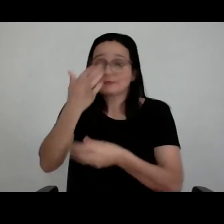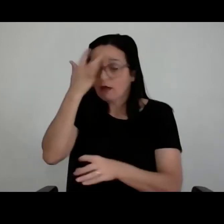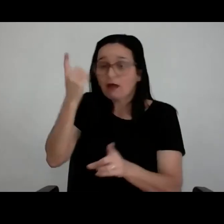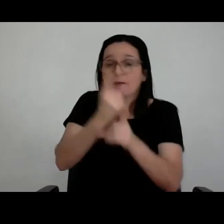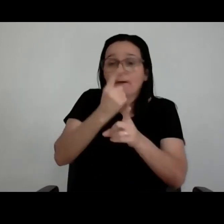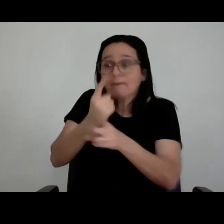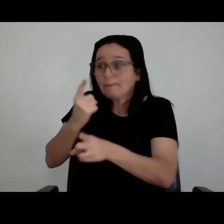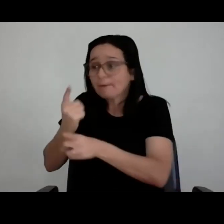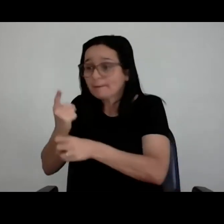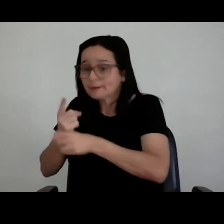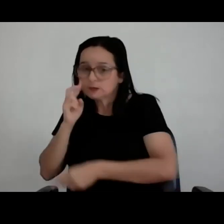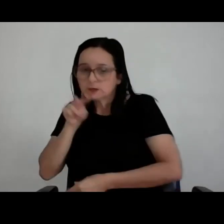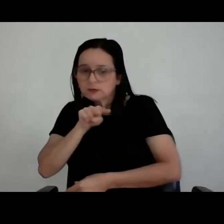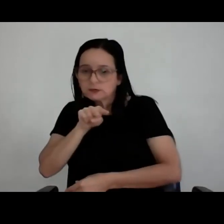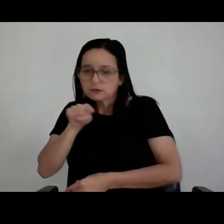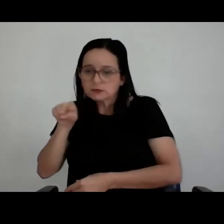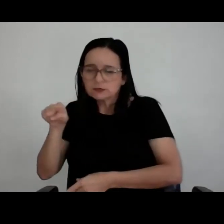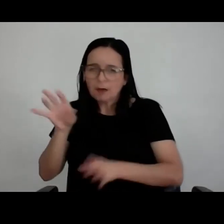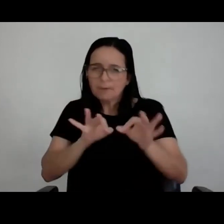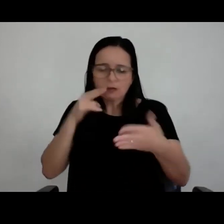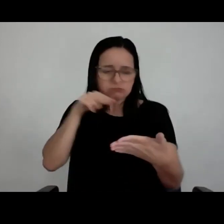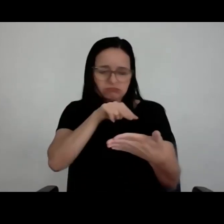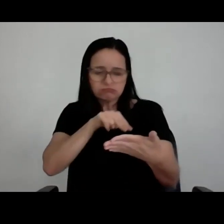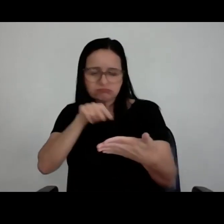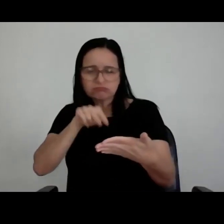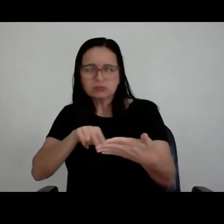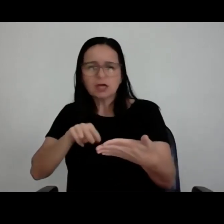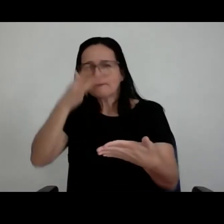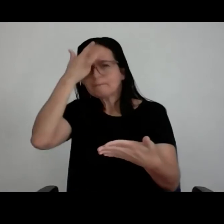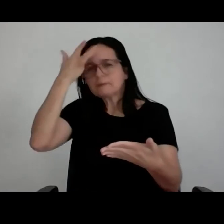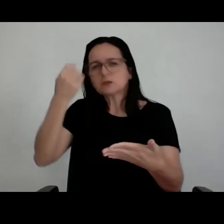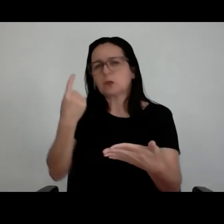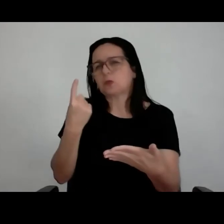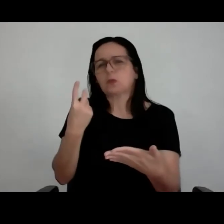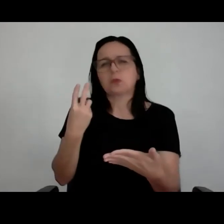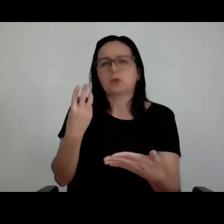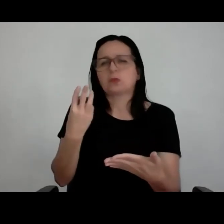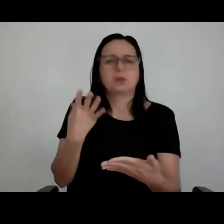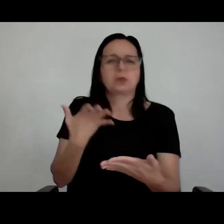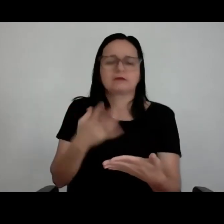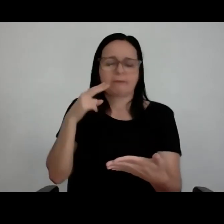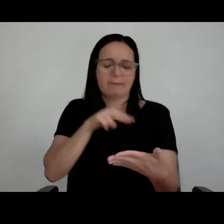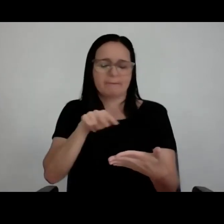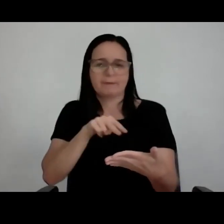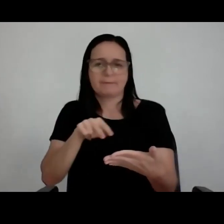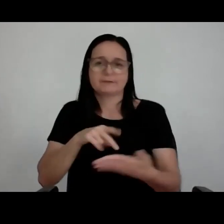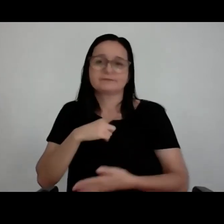revisões, de olho, tanto é que um projeto tem revisão um, dois, três, quatro, cinco, seis, sete. A gente até começa a falar que o projeto não acaba nunca, o que